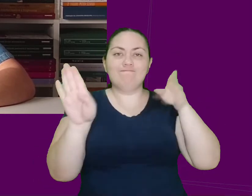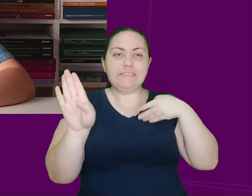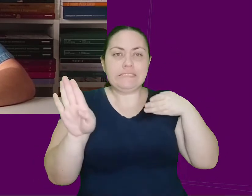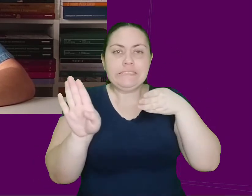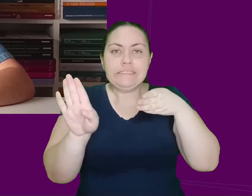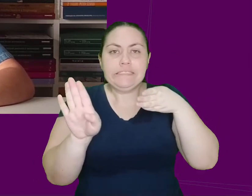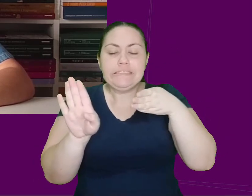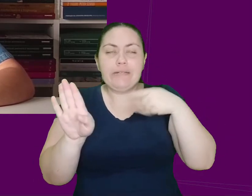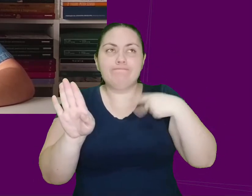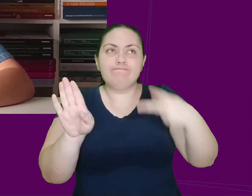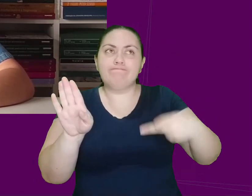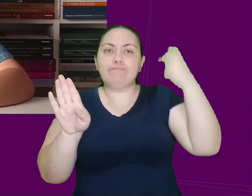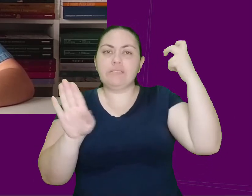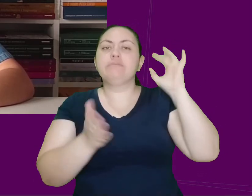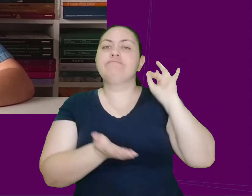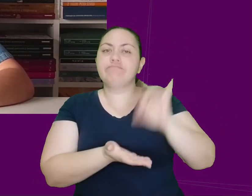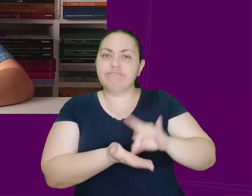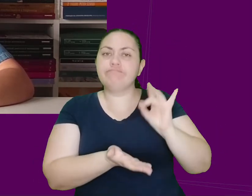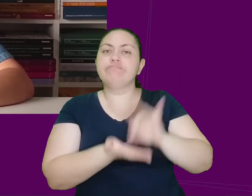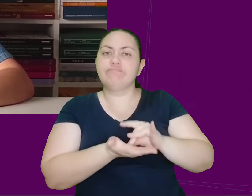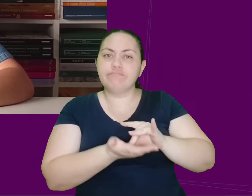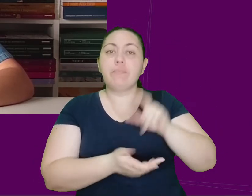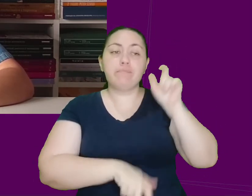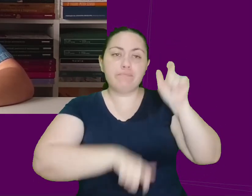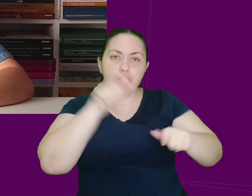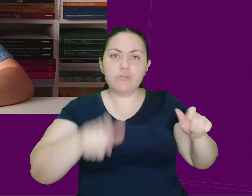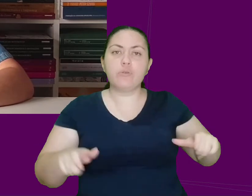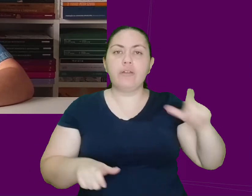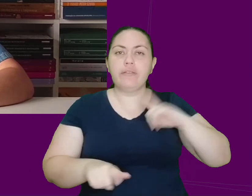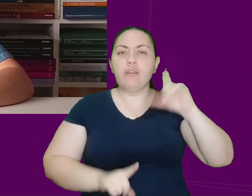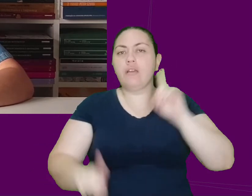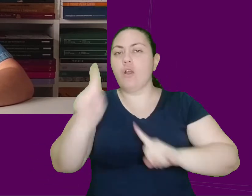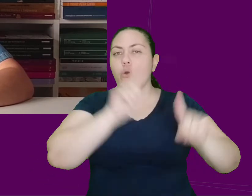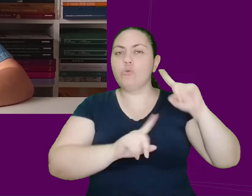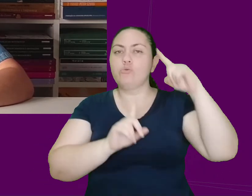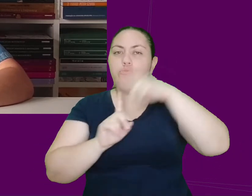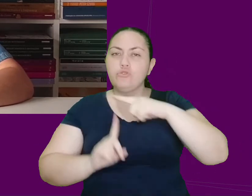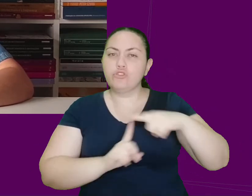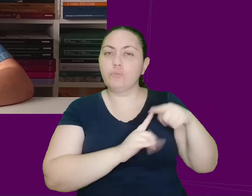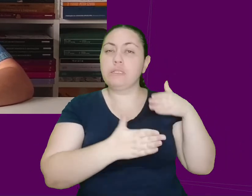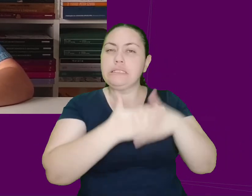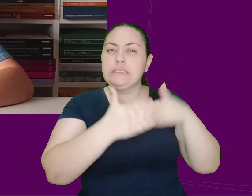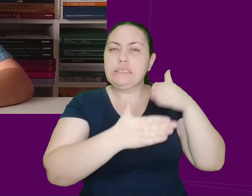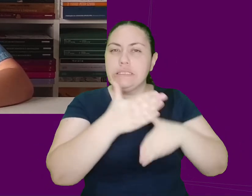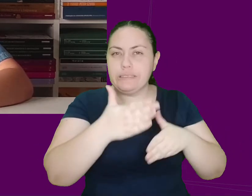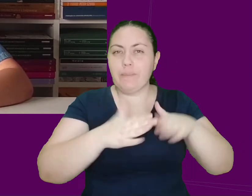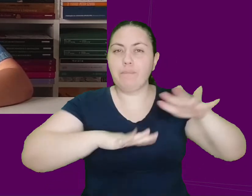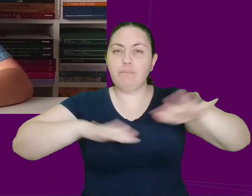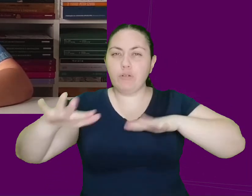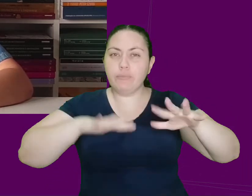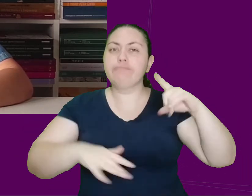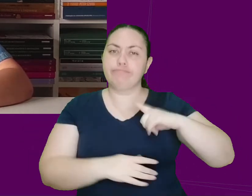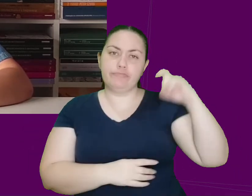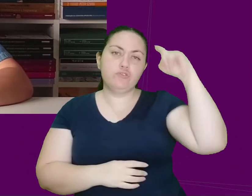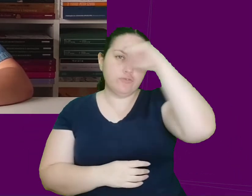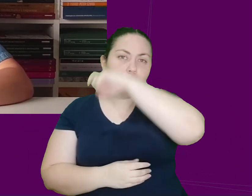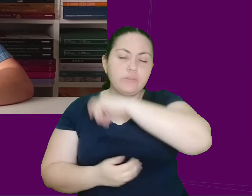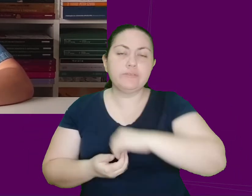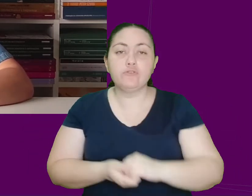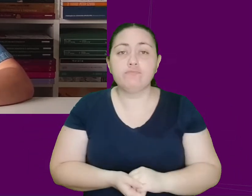o que fez com que ele notasse os problemas enfrentados pelas pessoas que têm algum tipo de restrição de mobilidade física. Algo